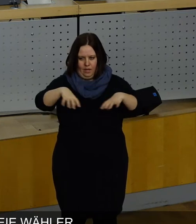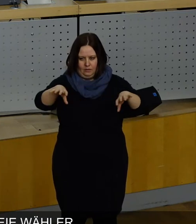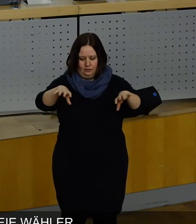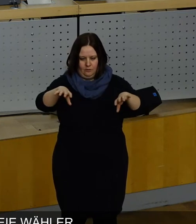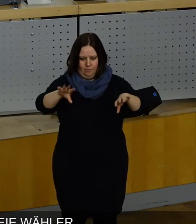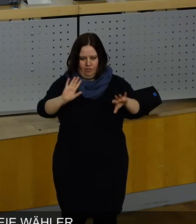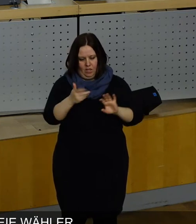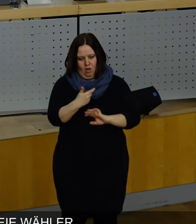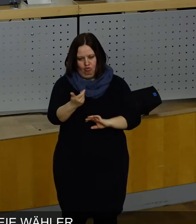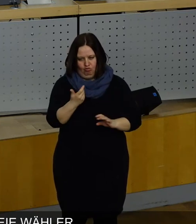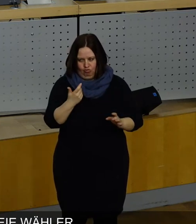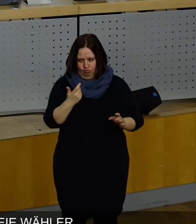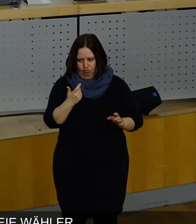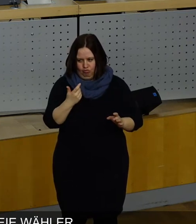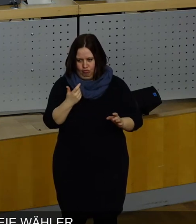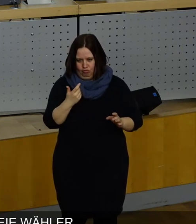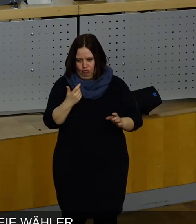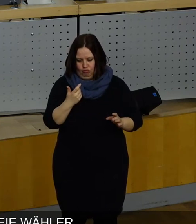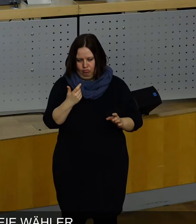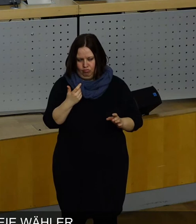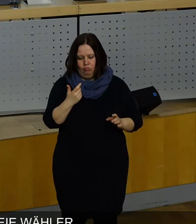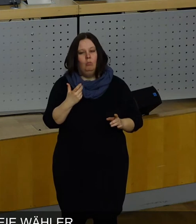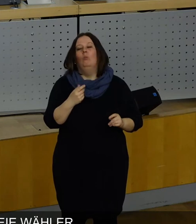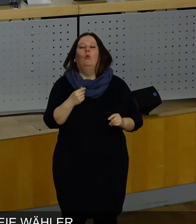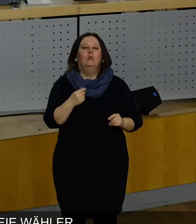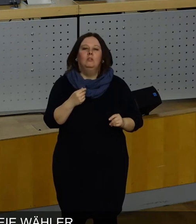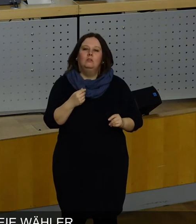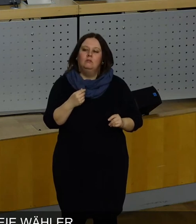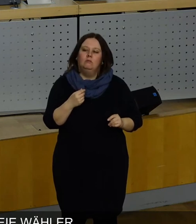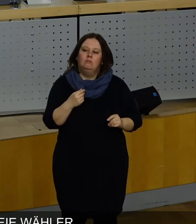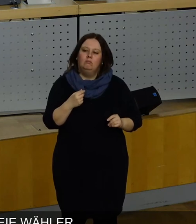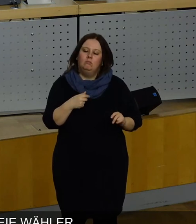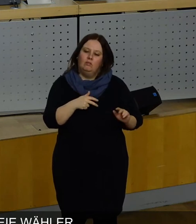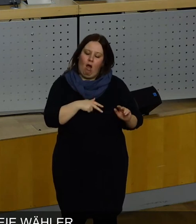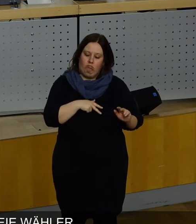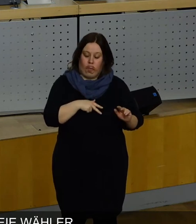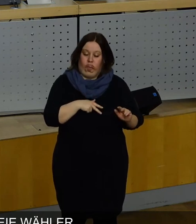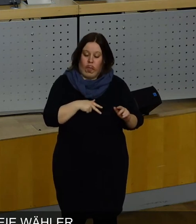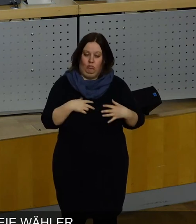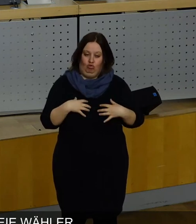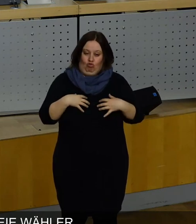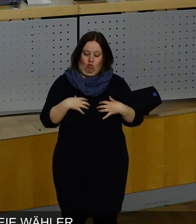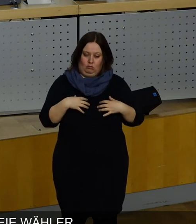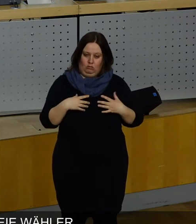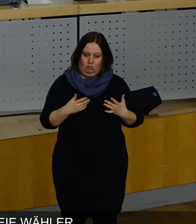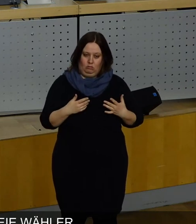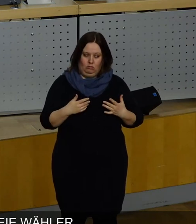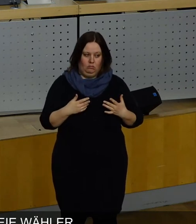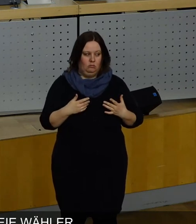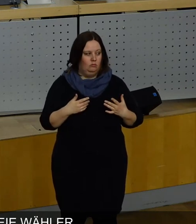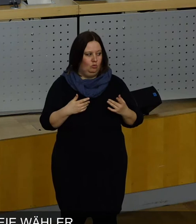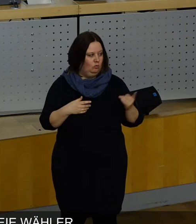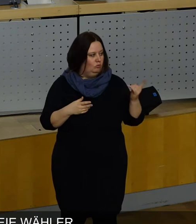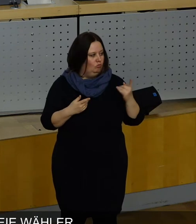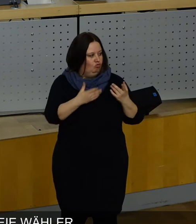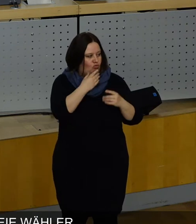ignoriert. Vielmehr waren wir wirklich geschockt, als wir, und Herr Scholbach,